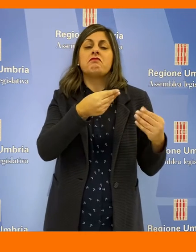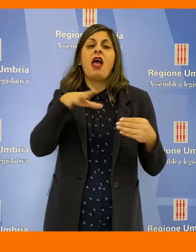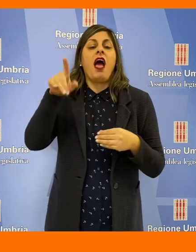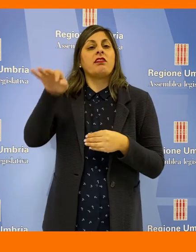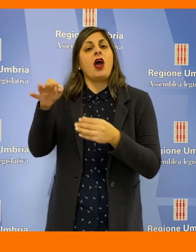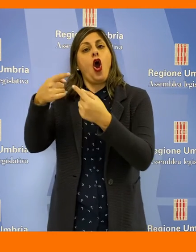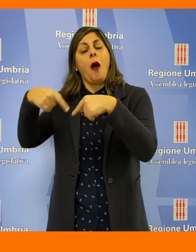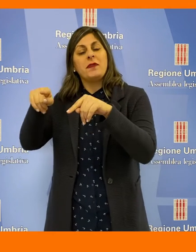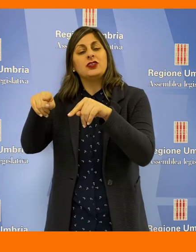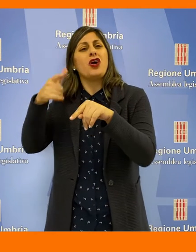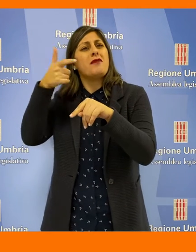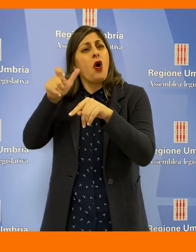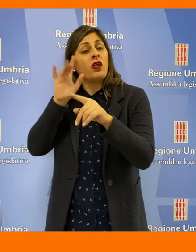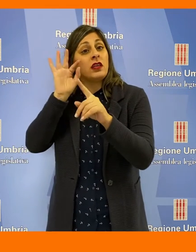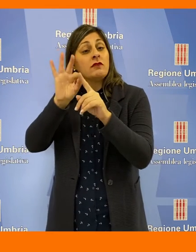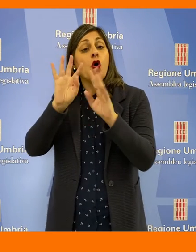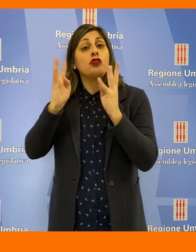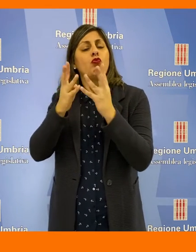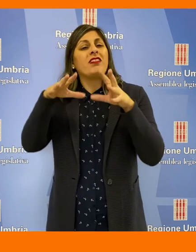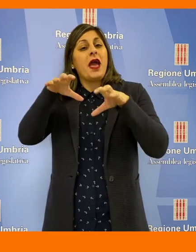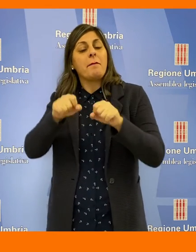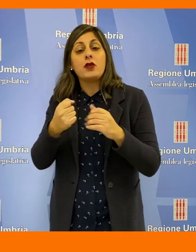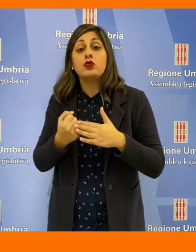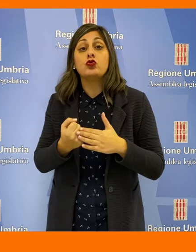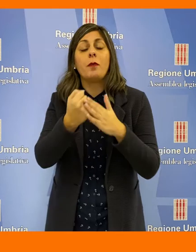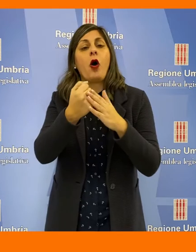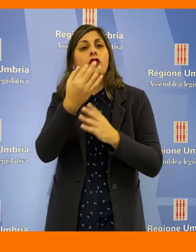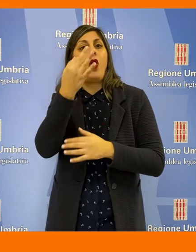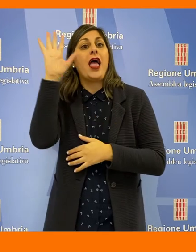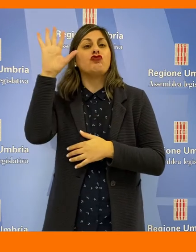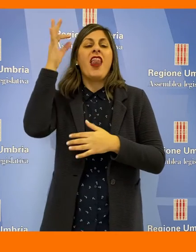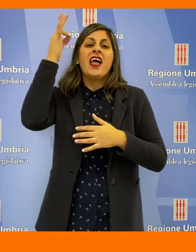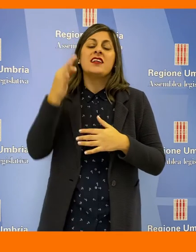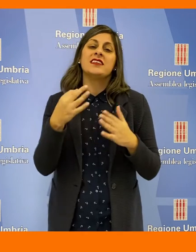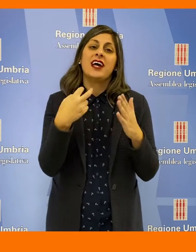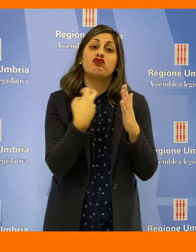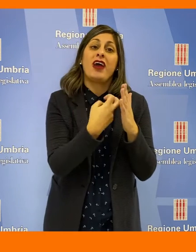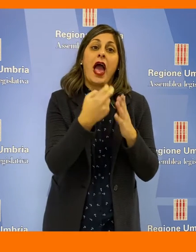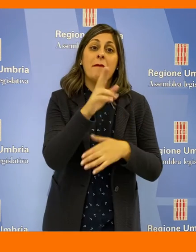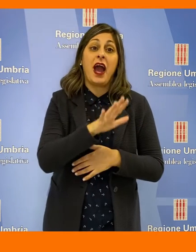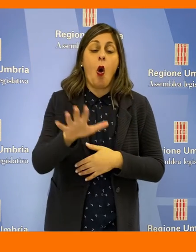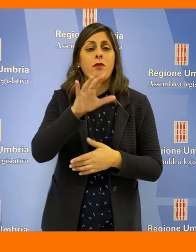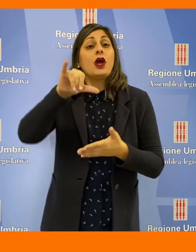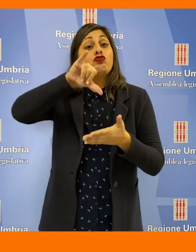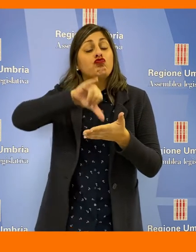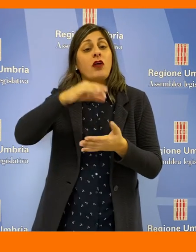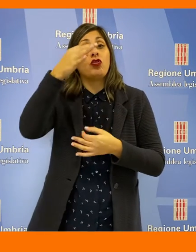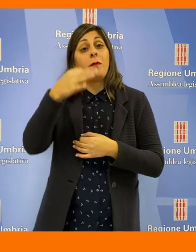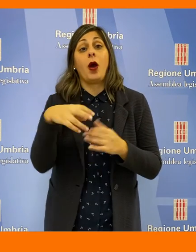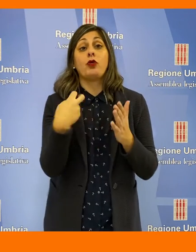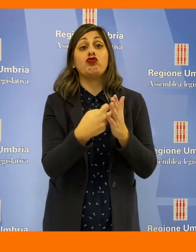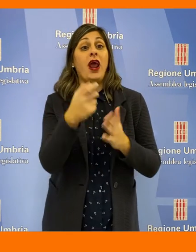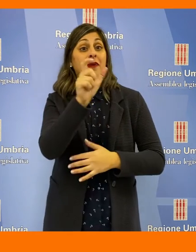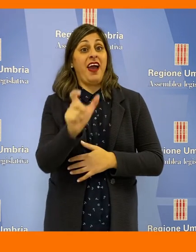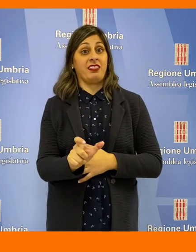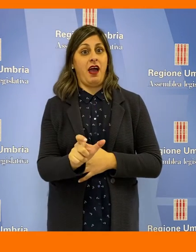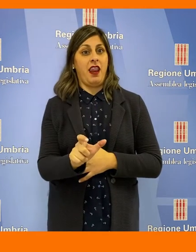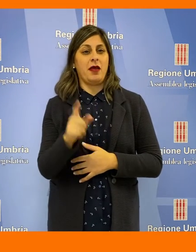che mirava ad impegnare la giunta per azioni di sostegno all'eccellenza ceramica Umbra, centro del sistema ceramico italiano. Il documento,